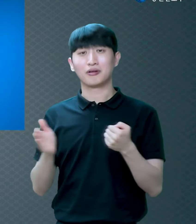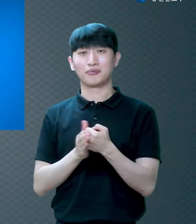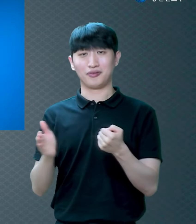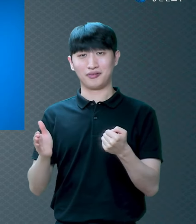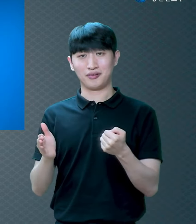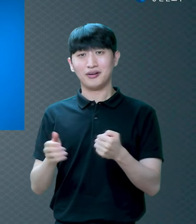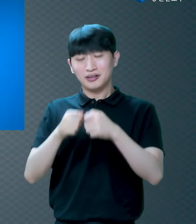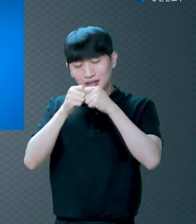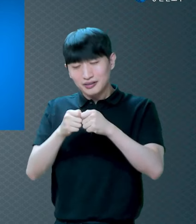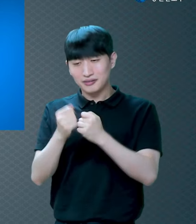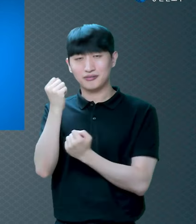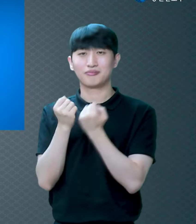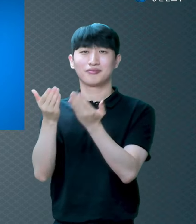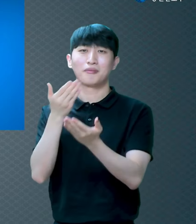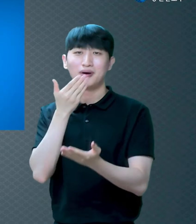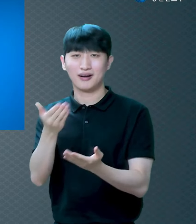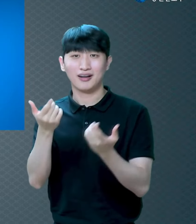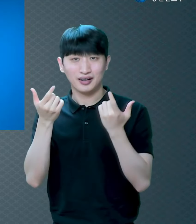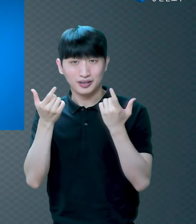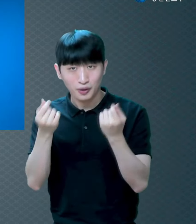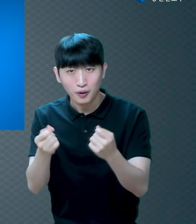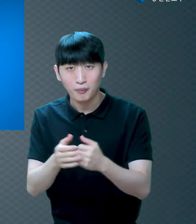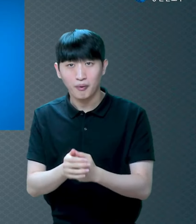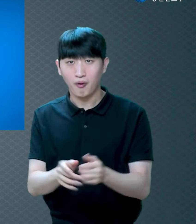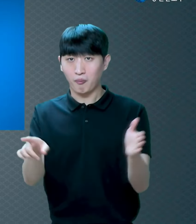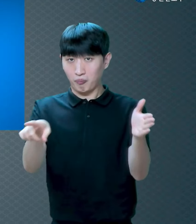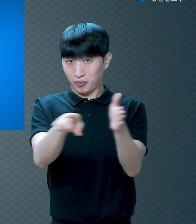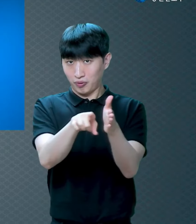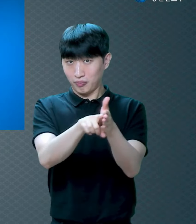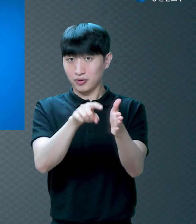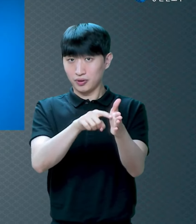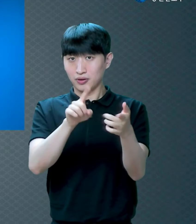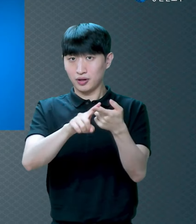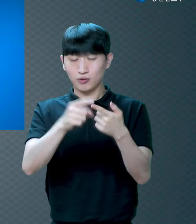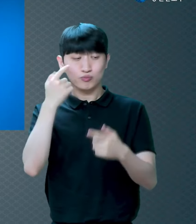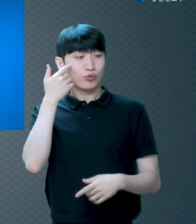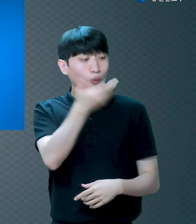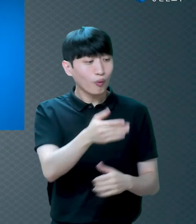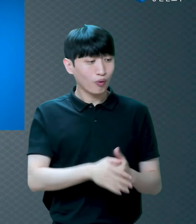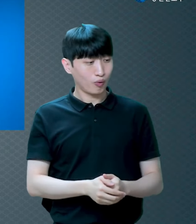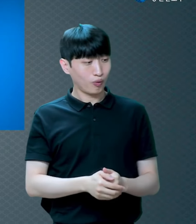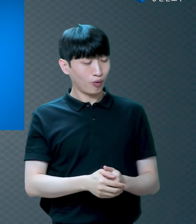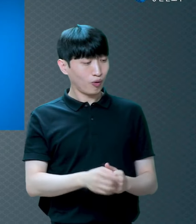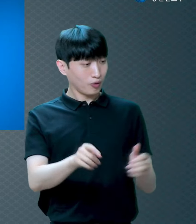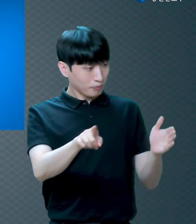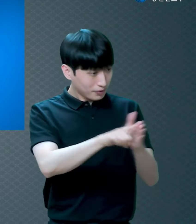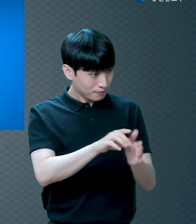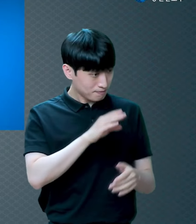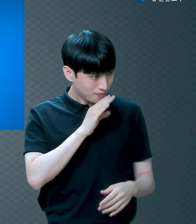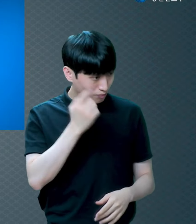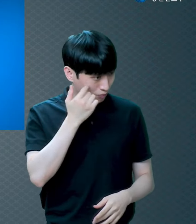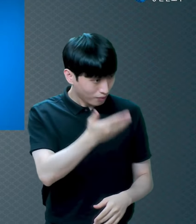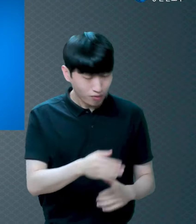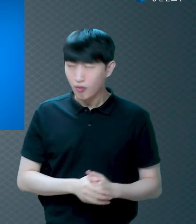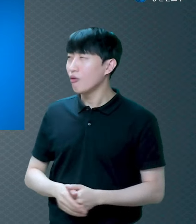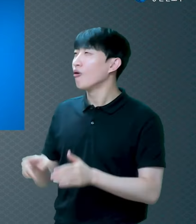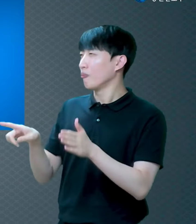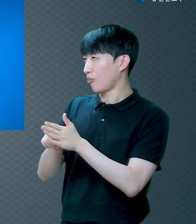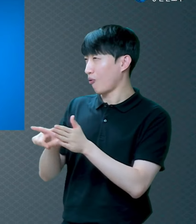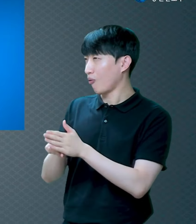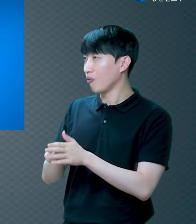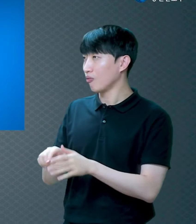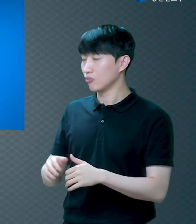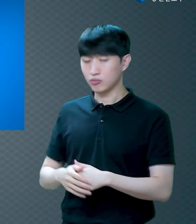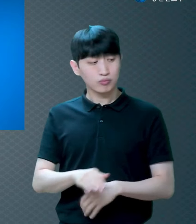말입니다 그런데 믿으십니까 아 예 믿습니다 뭘 믿으세요 글쎄요